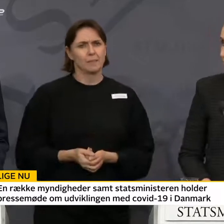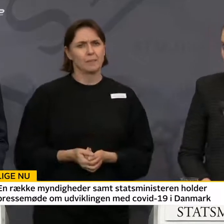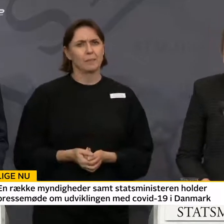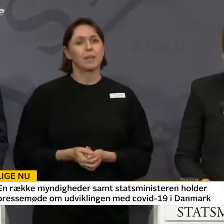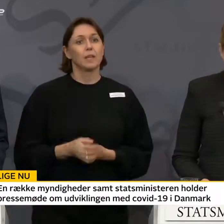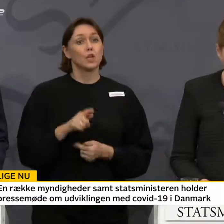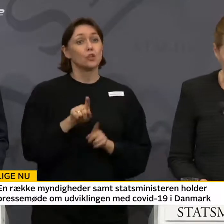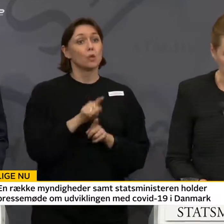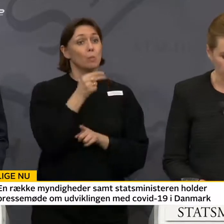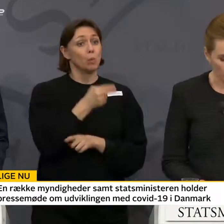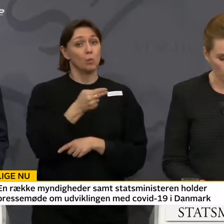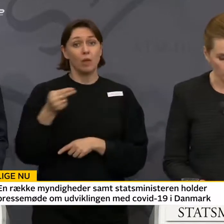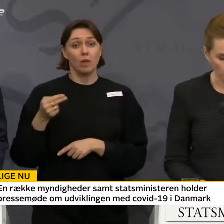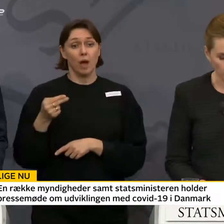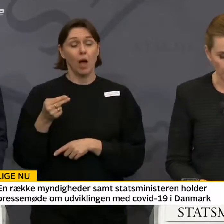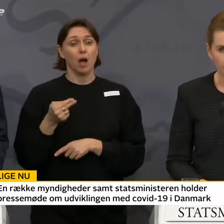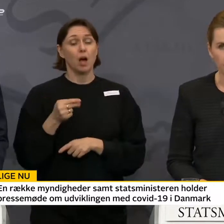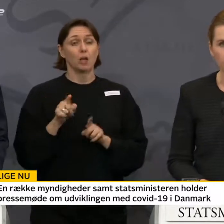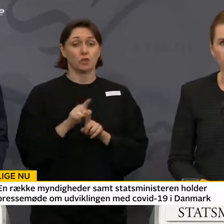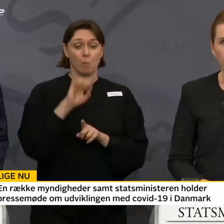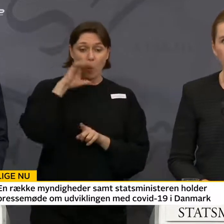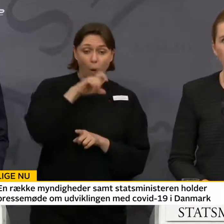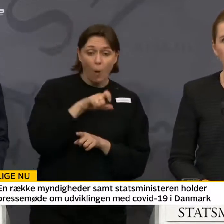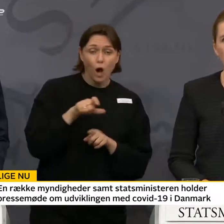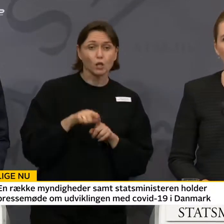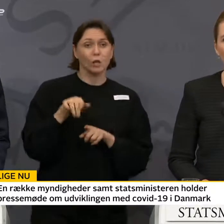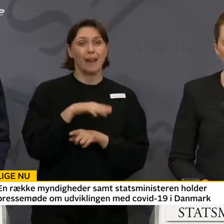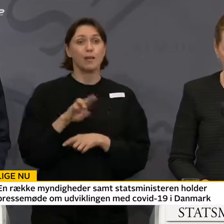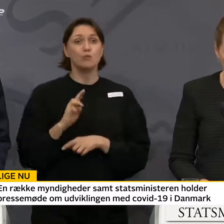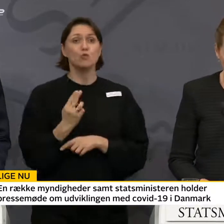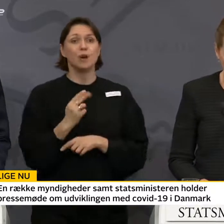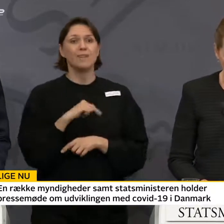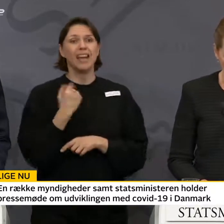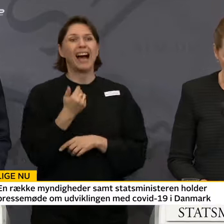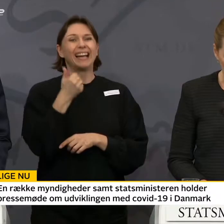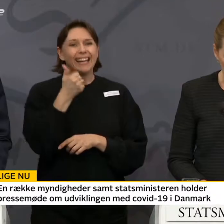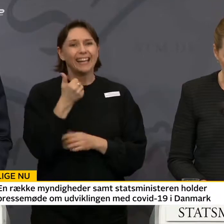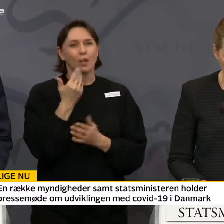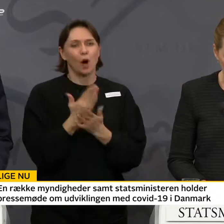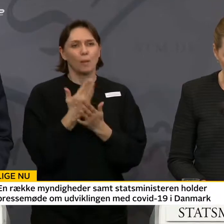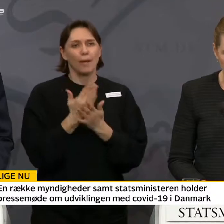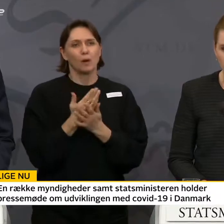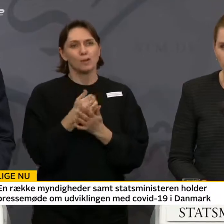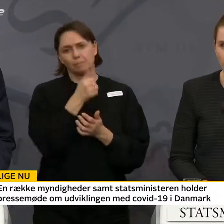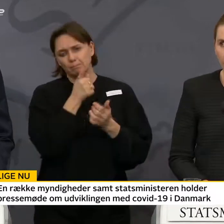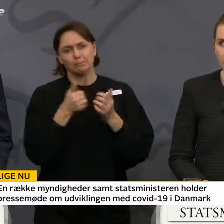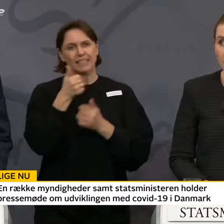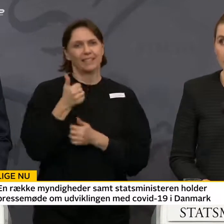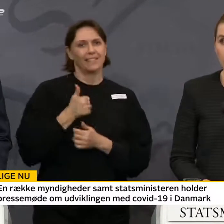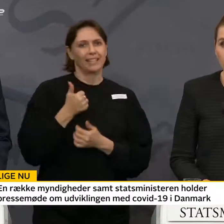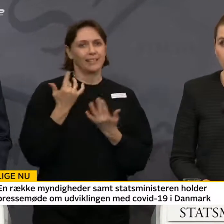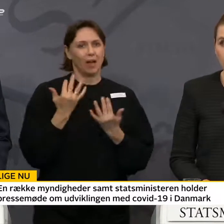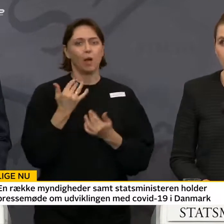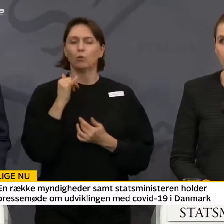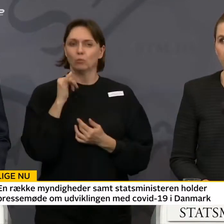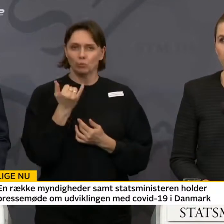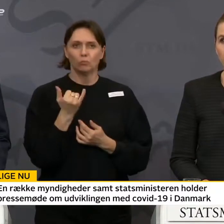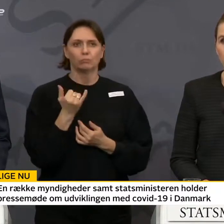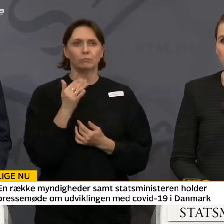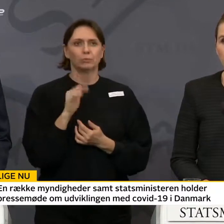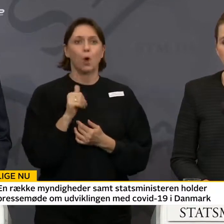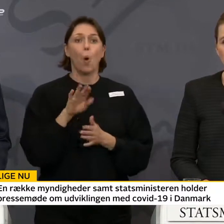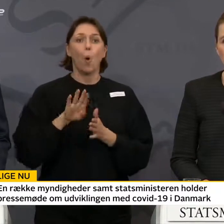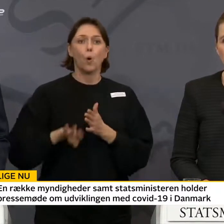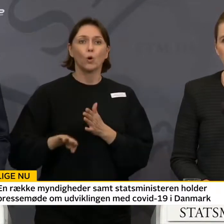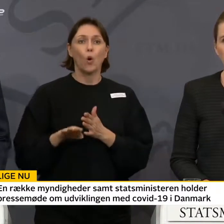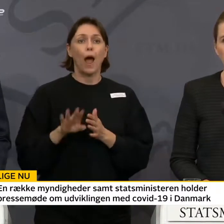myndigheder, borgere og som land lige nu en opgave, der er vigtigere end alle andre. Vi skal undgå, at